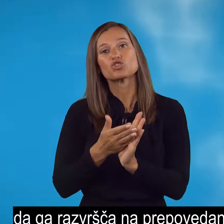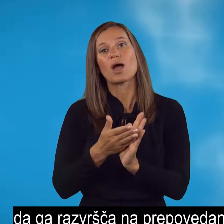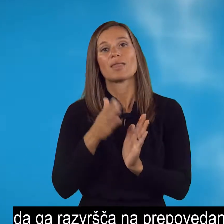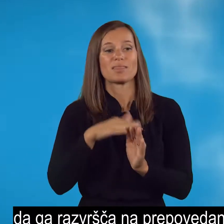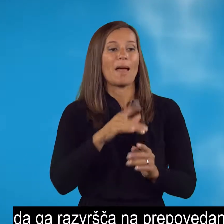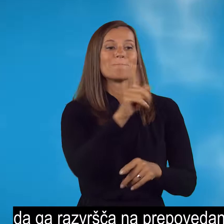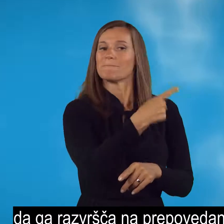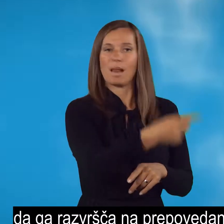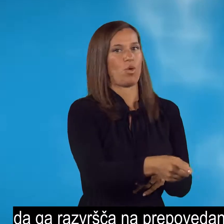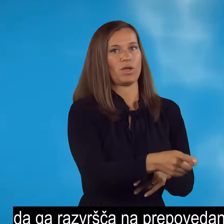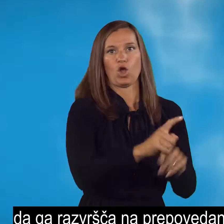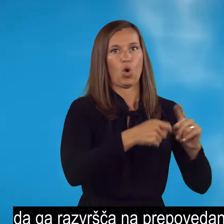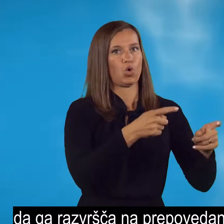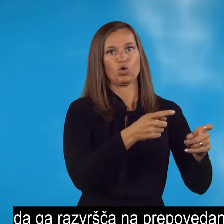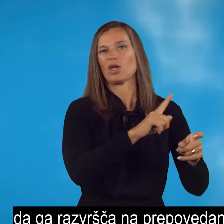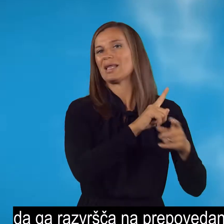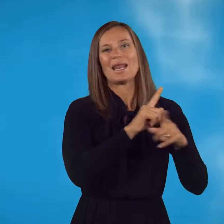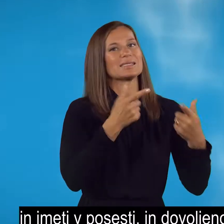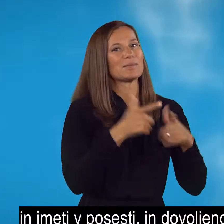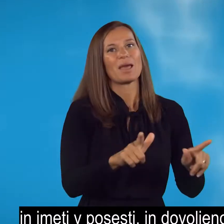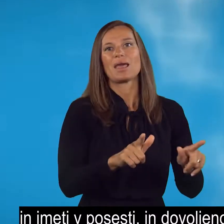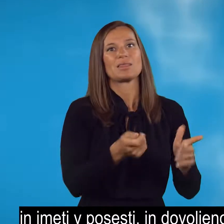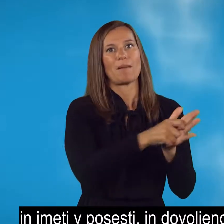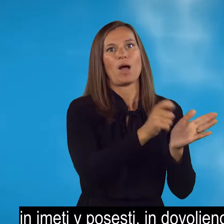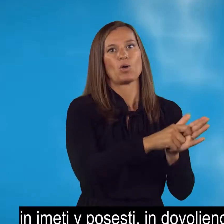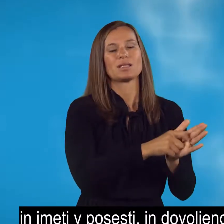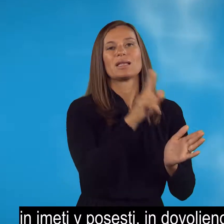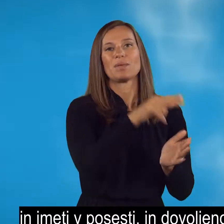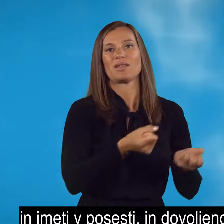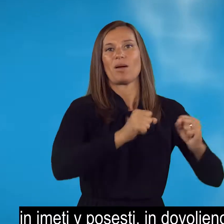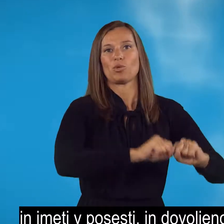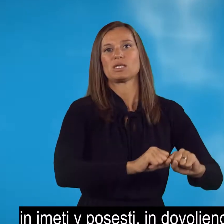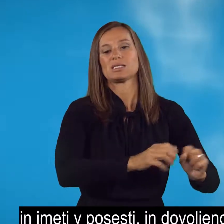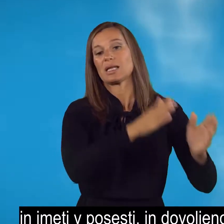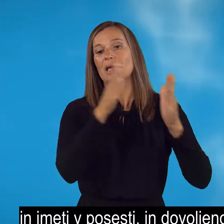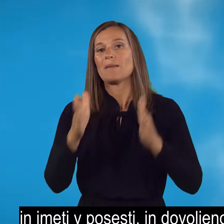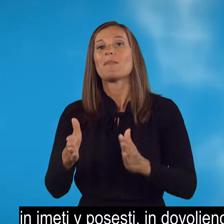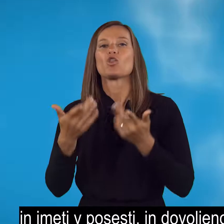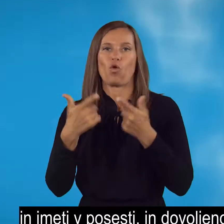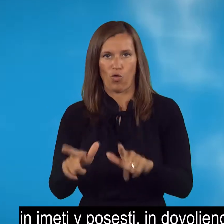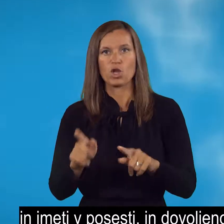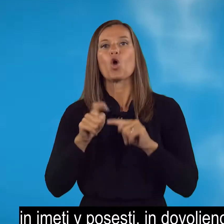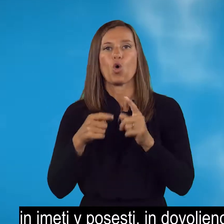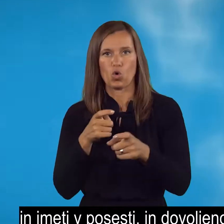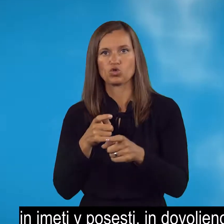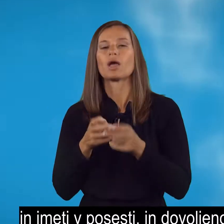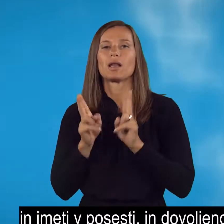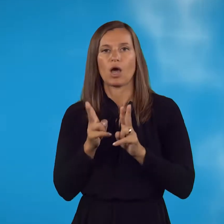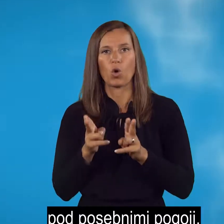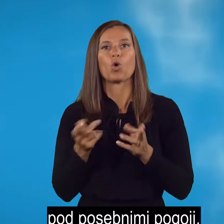orožje, ki ga ne smete nabavljati in imeti v posesti, in dovoljeno orožje, ki ga lahko nabavljate pod